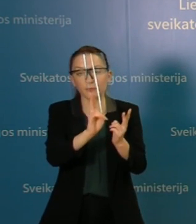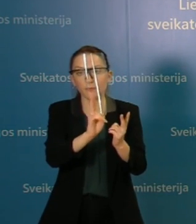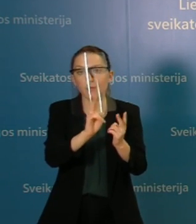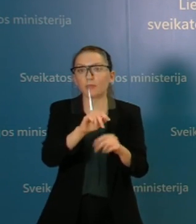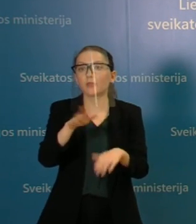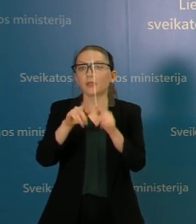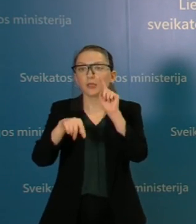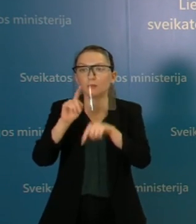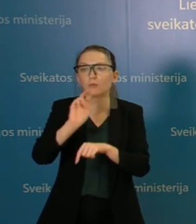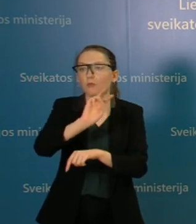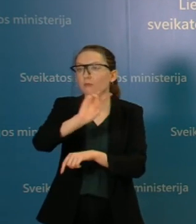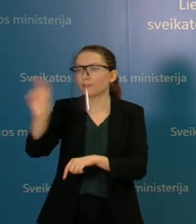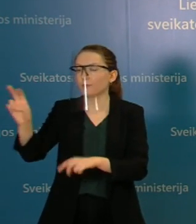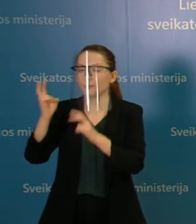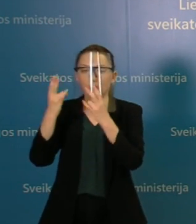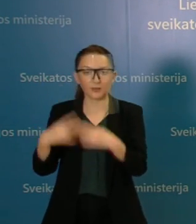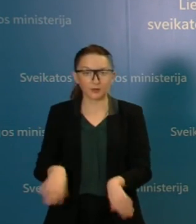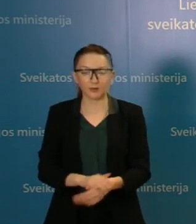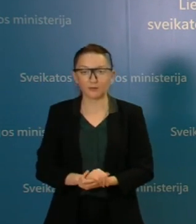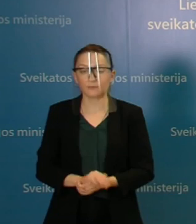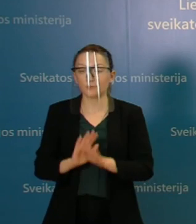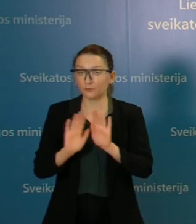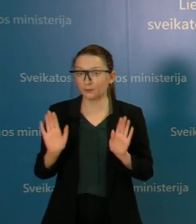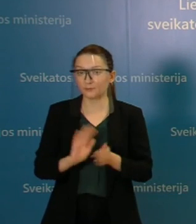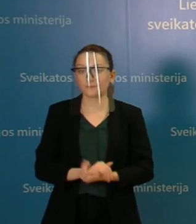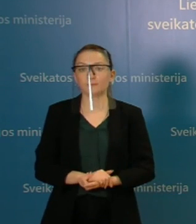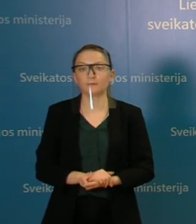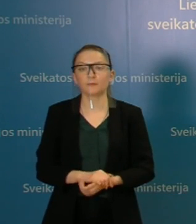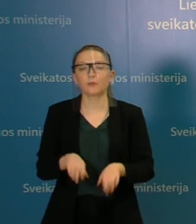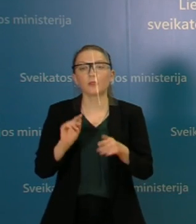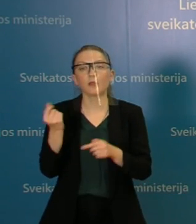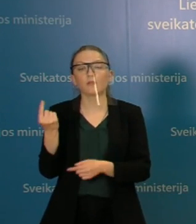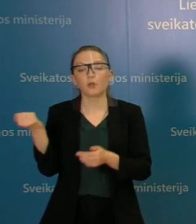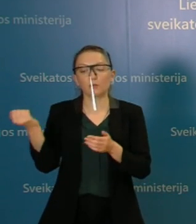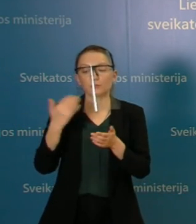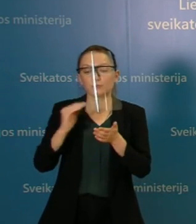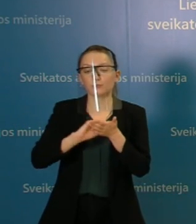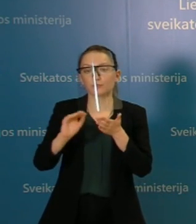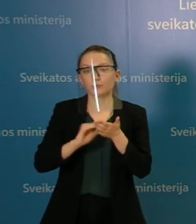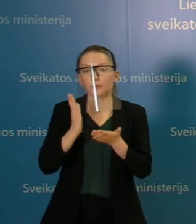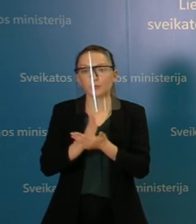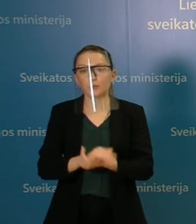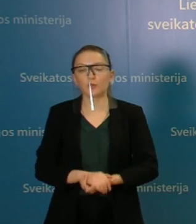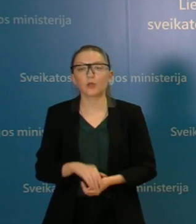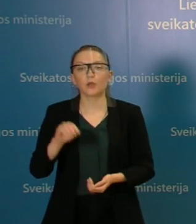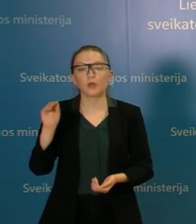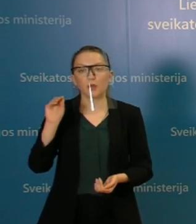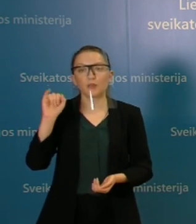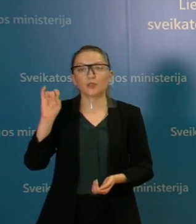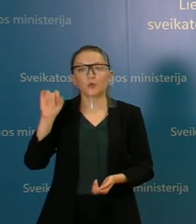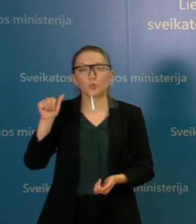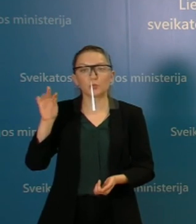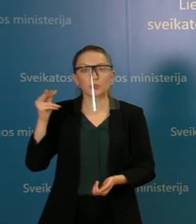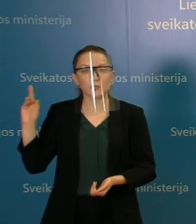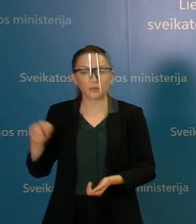bet nelankysit giminių. Tai labai paprastas patarimas. Dar vienas klausimas iš Aigustės ir labai